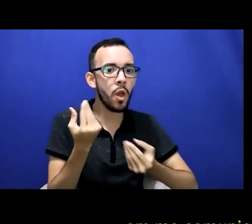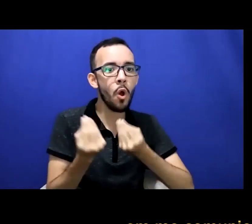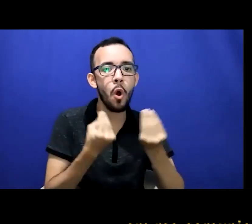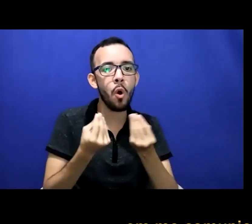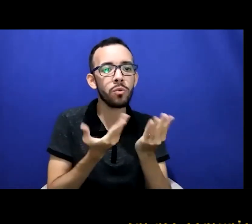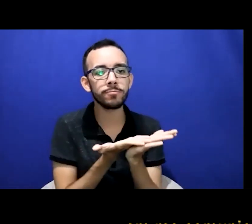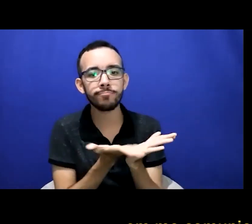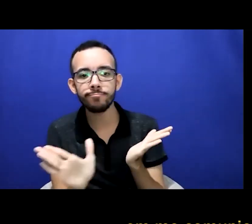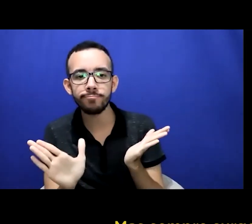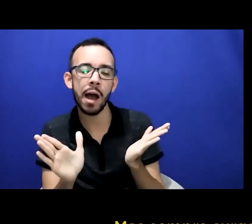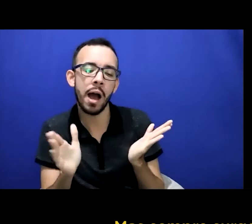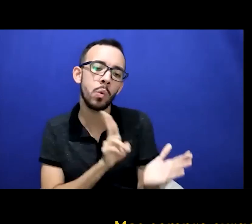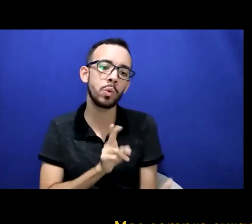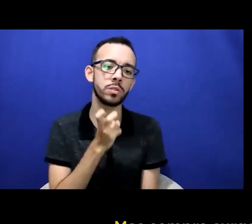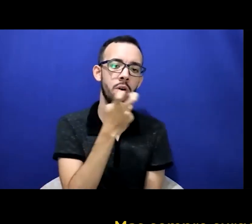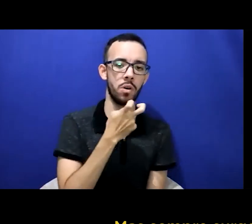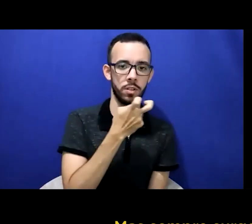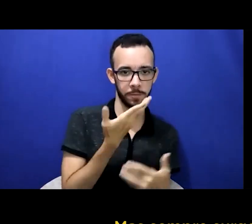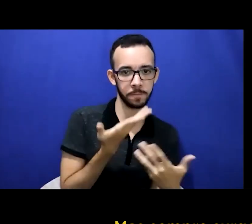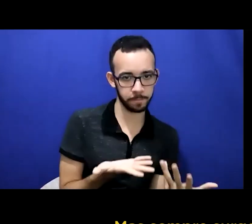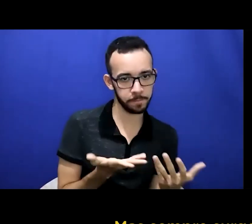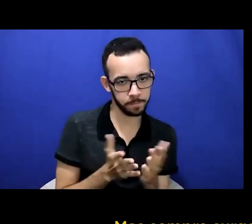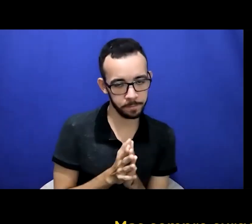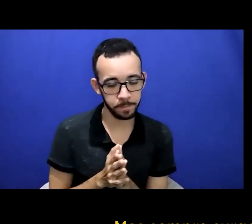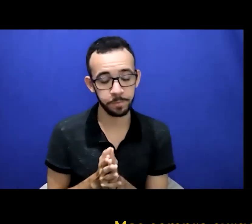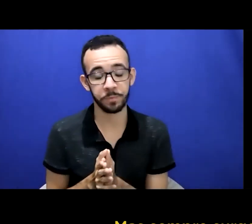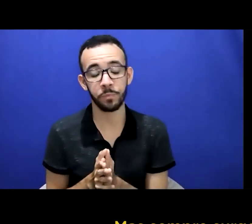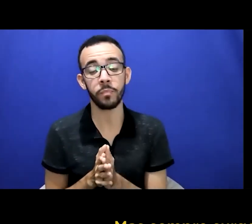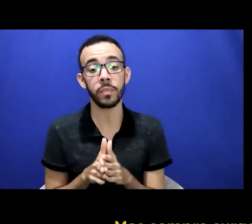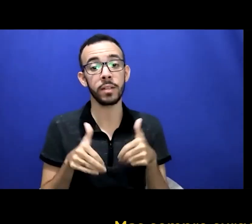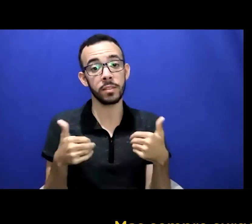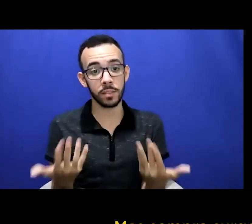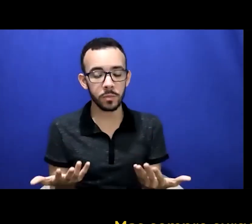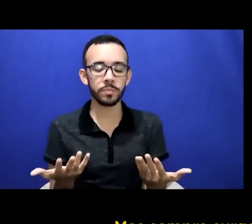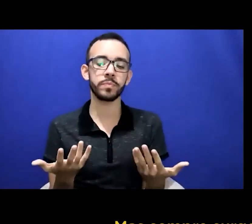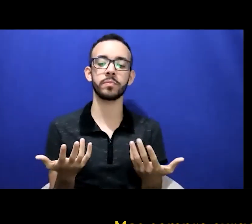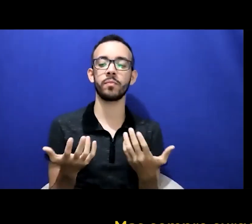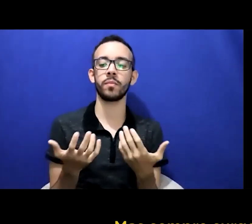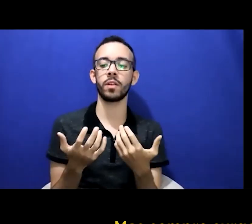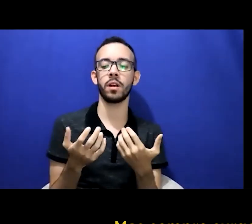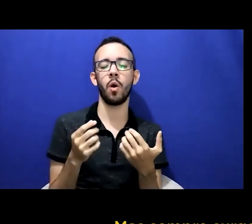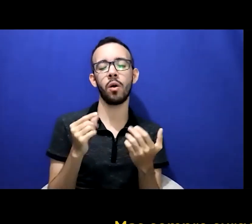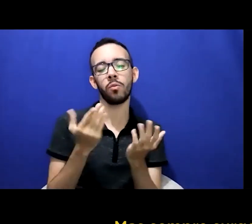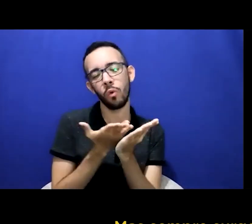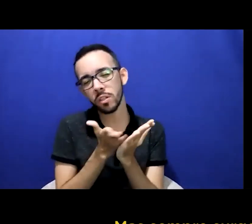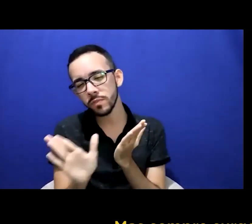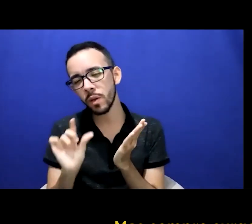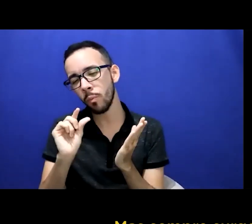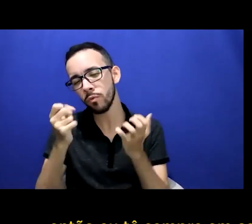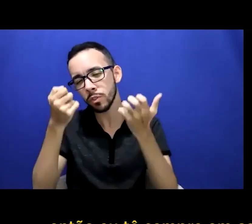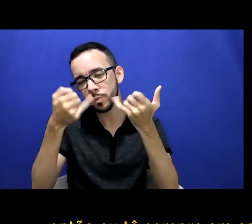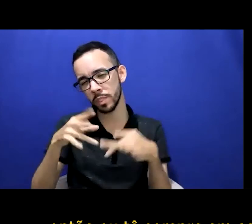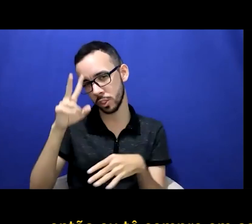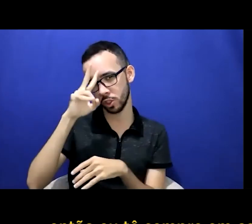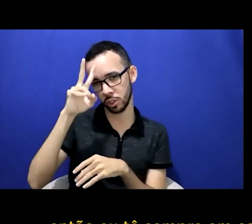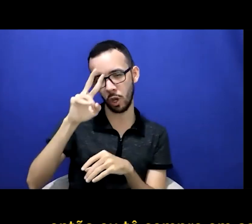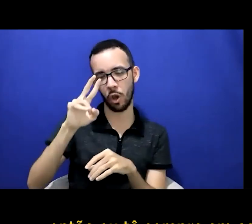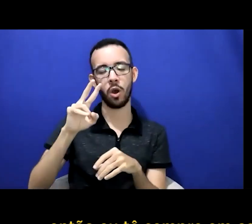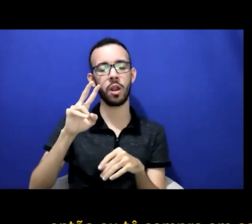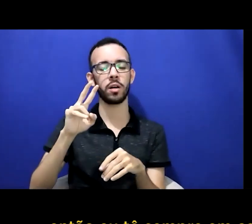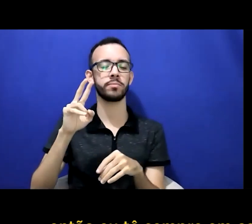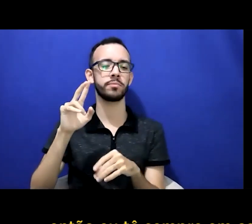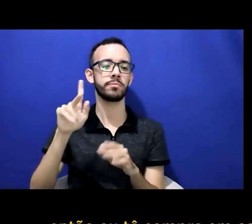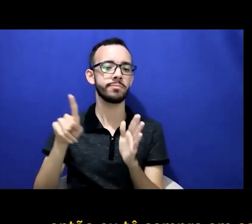me comunicar em libras mas sempre surge a necessidade de oralizar ou ter que ler alguma coisa então estou